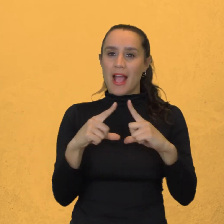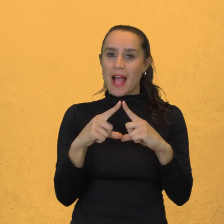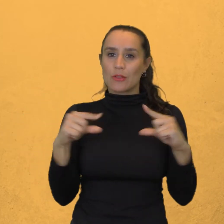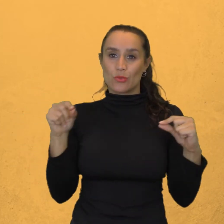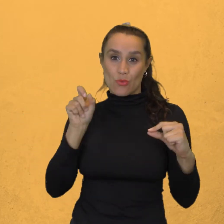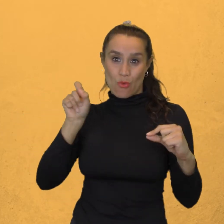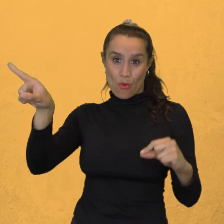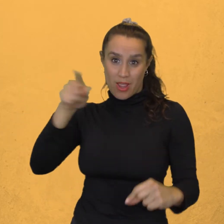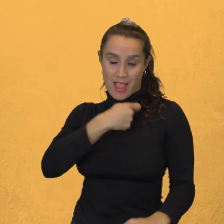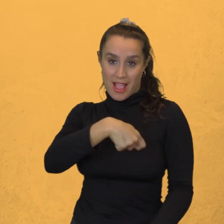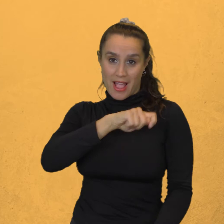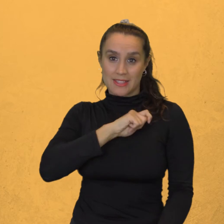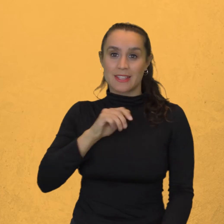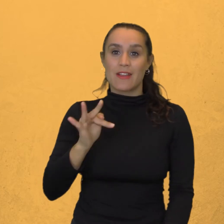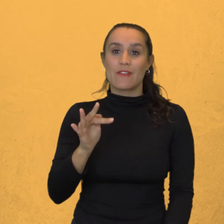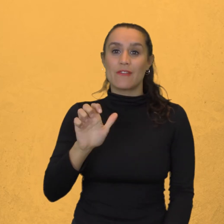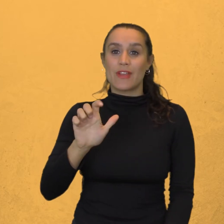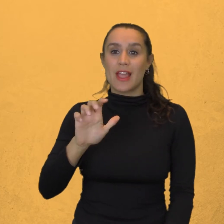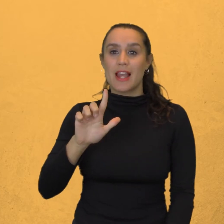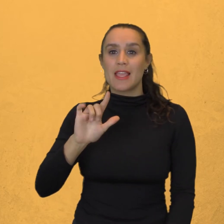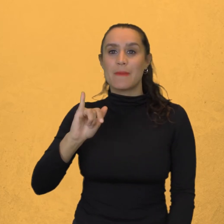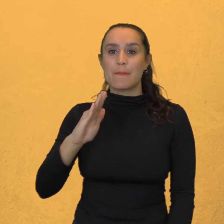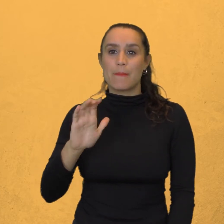Visitó Popayán el 8 de agosto de 1988